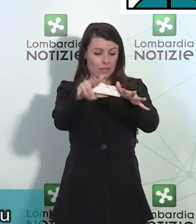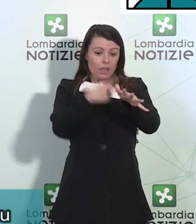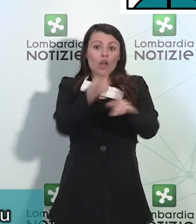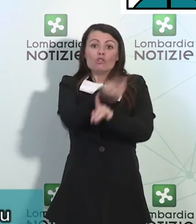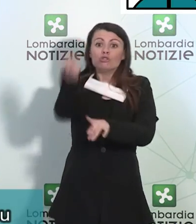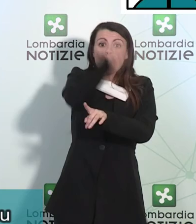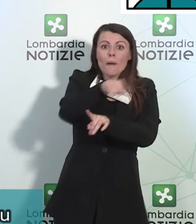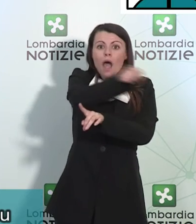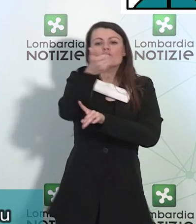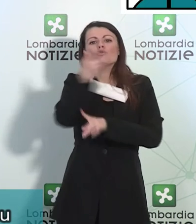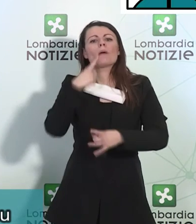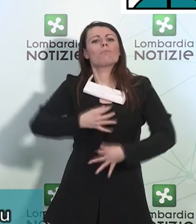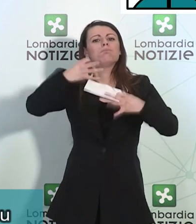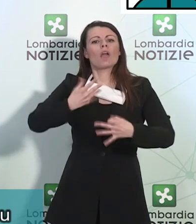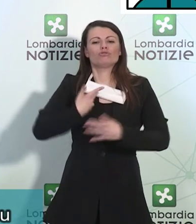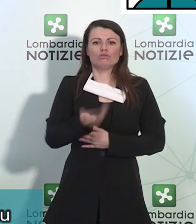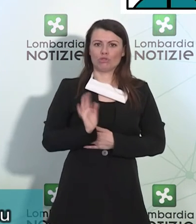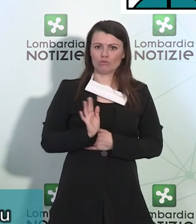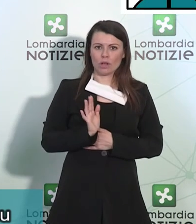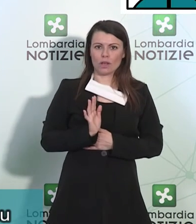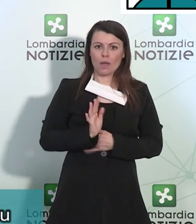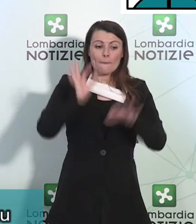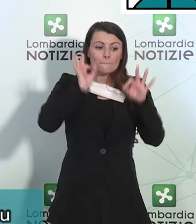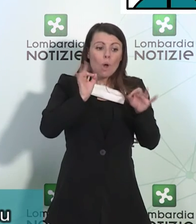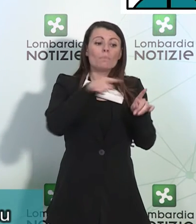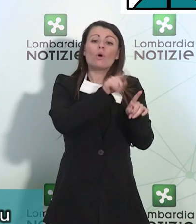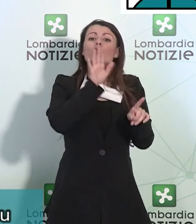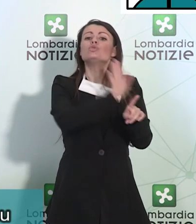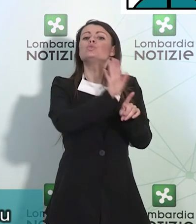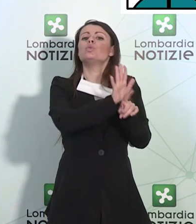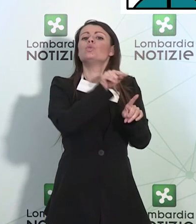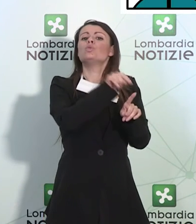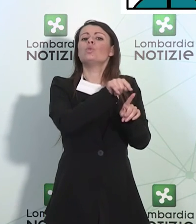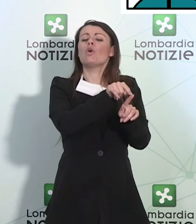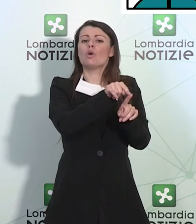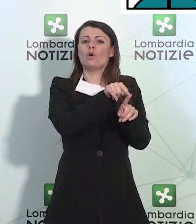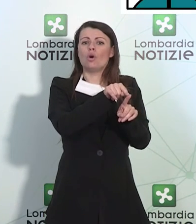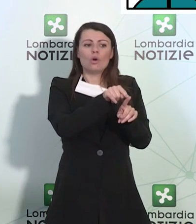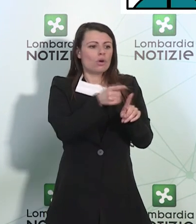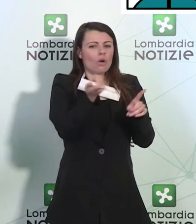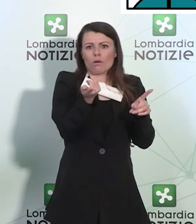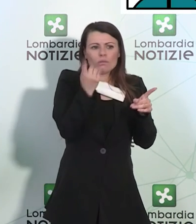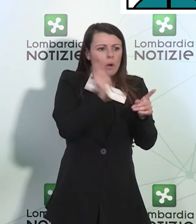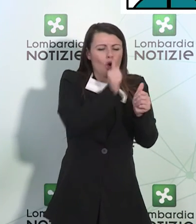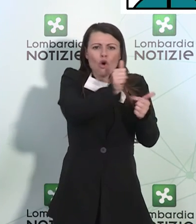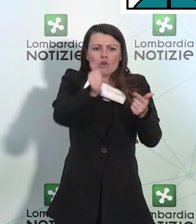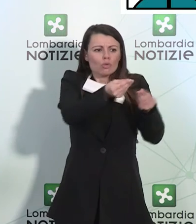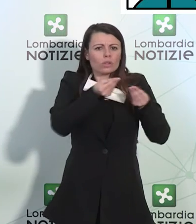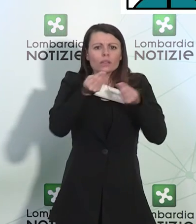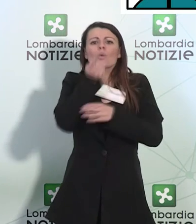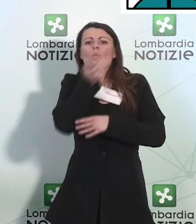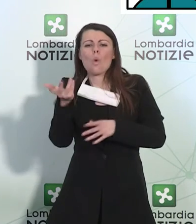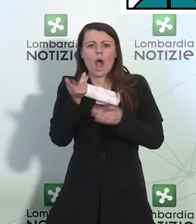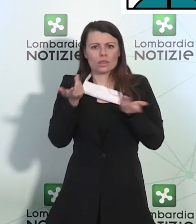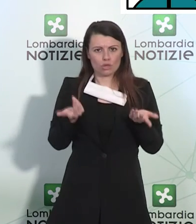quant'è l'importo, qual è l'entità delle singole necessità, perché poi non dobbiamo dimenticare che noi